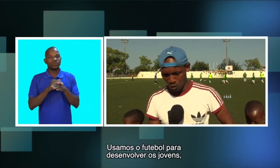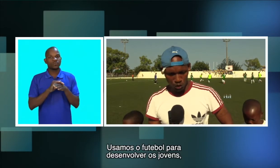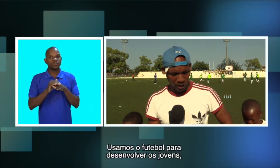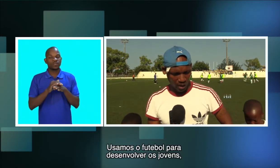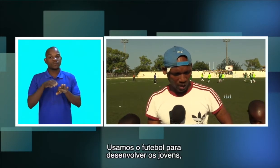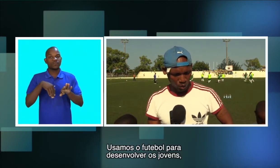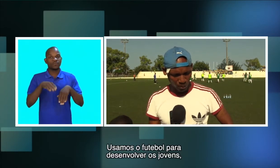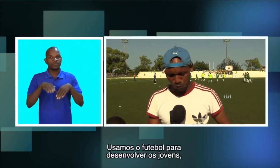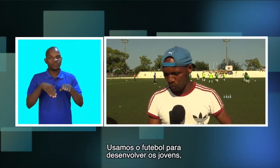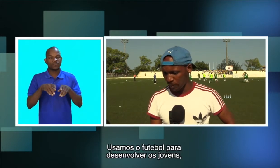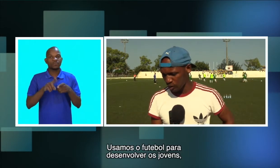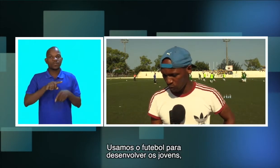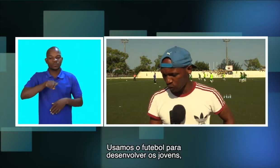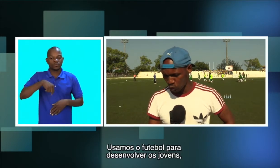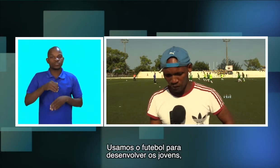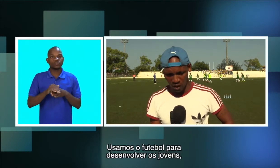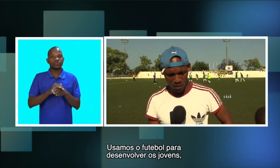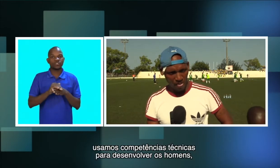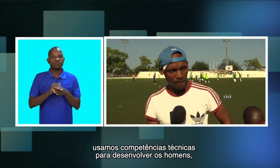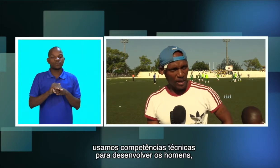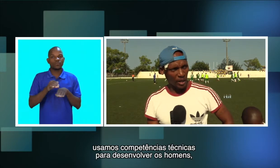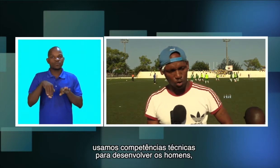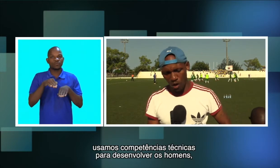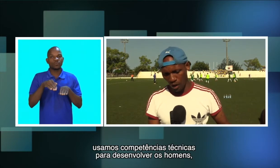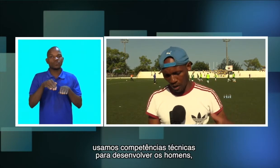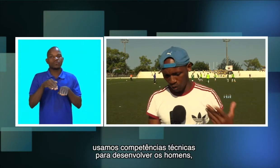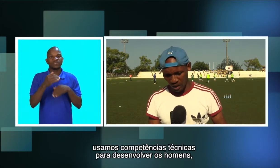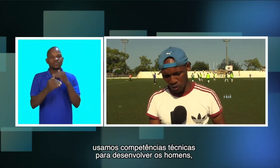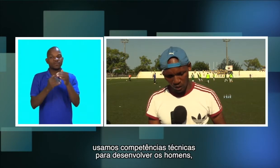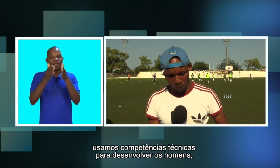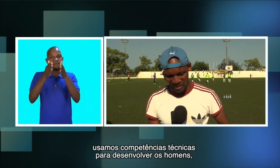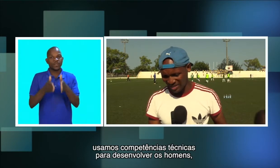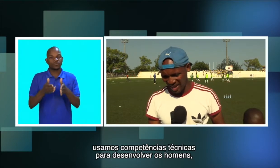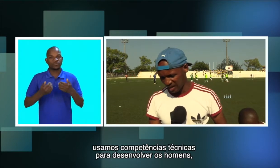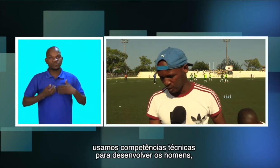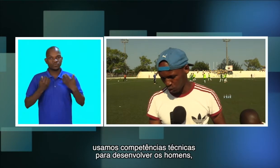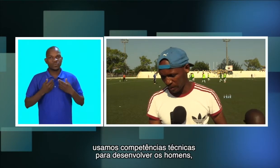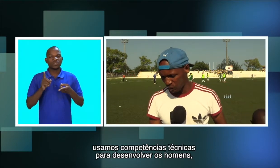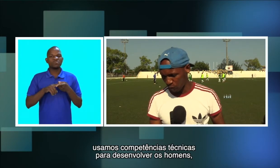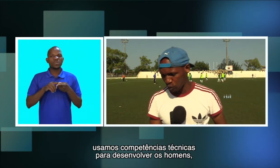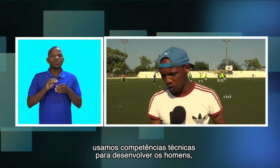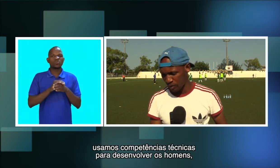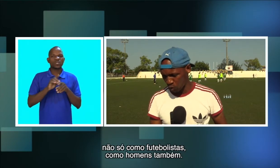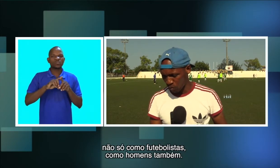Nós usamos o futebol para desenvolver os jovens. Não só usamos competências técnicas só para desenvolver os homens como